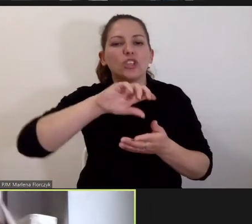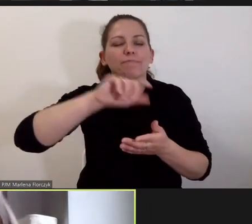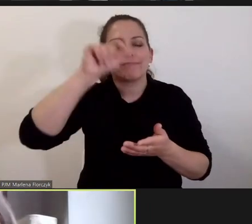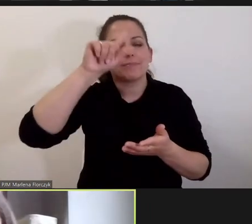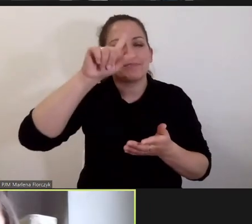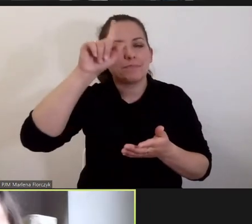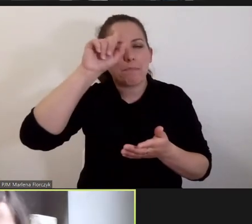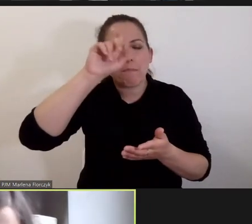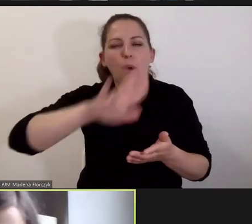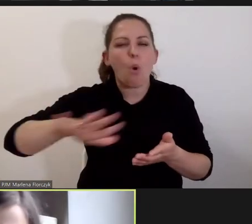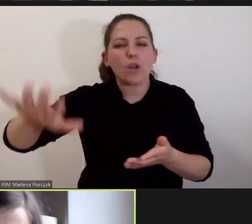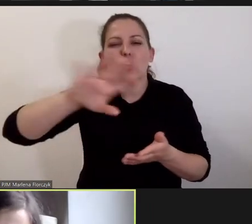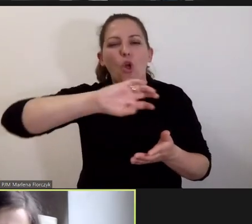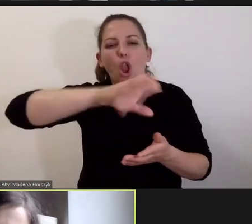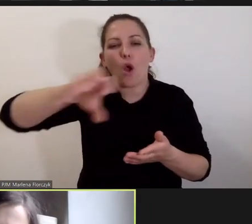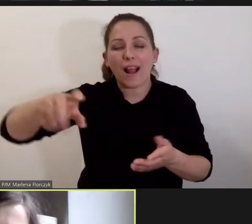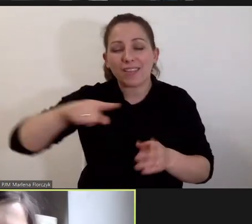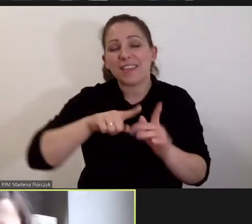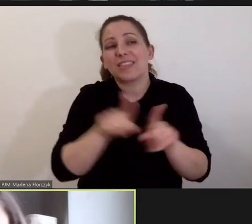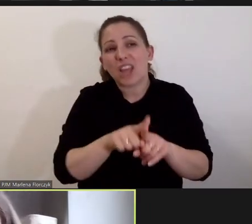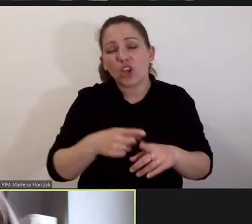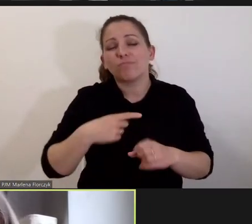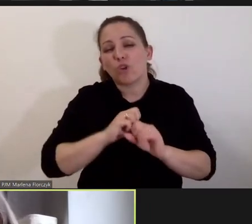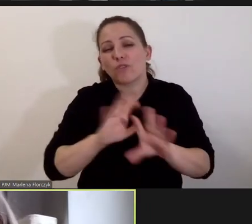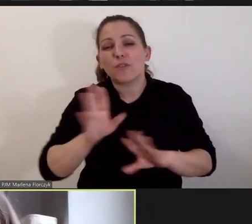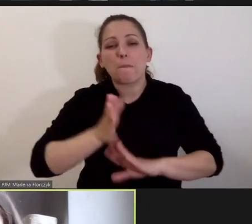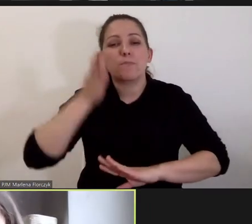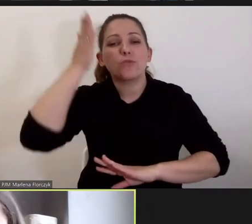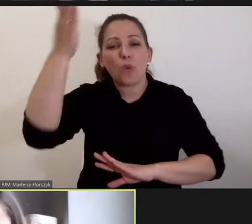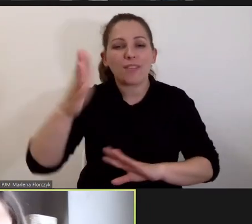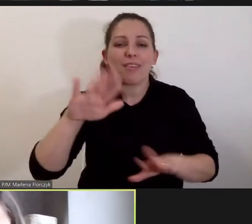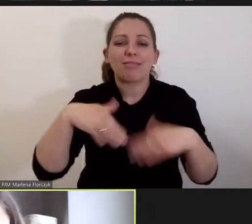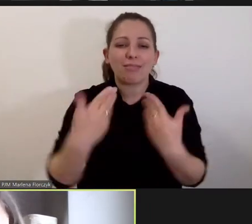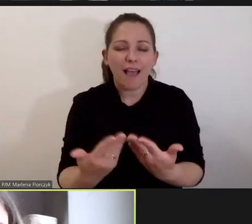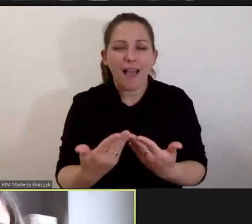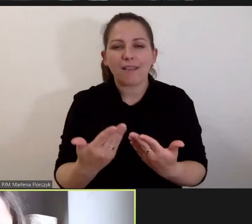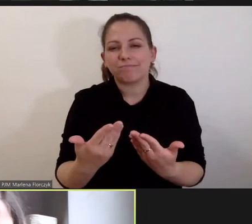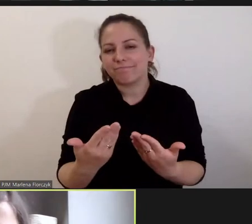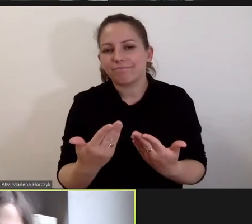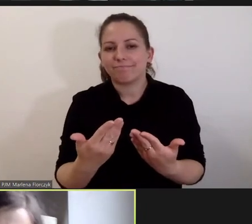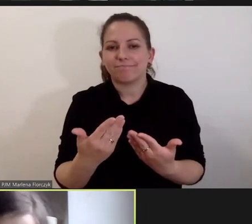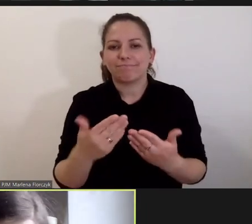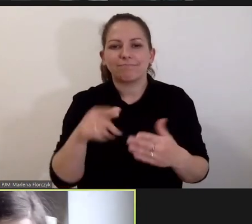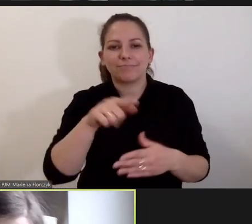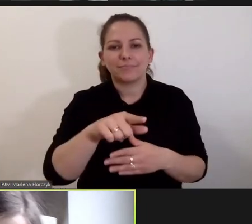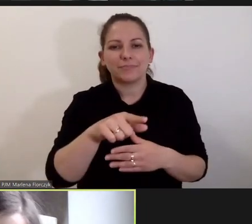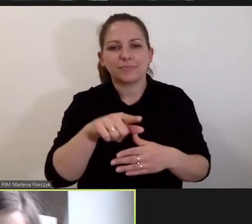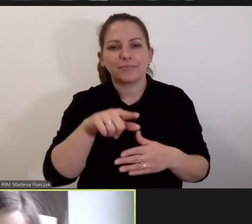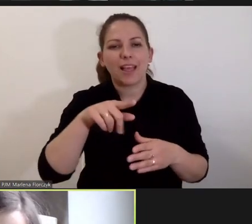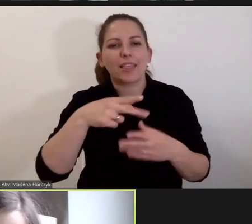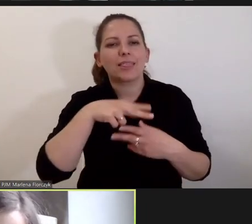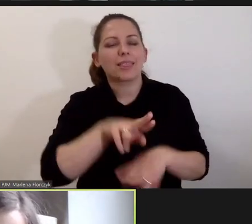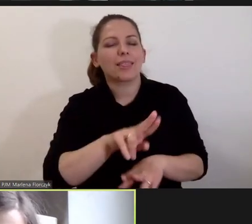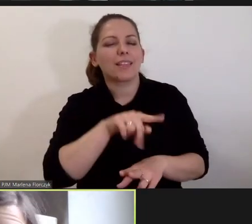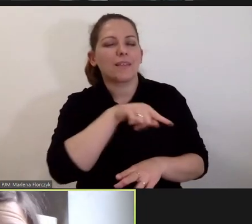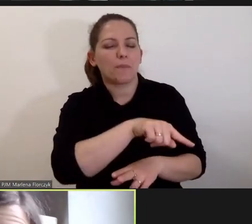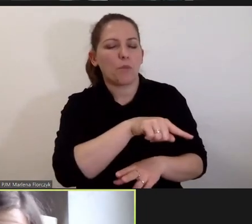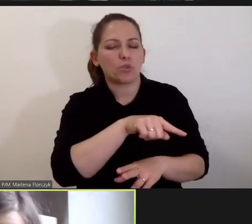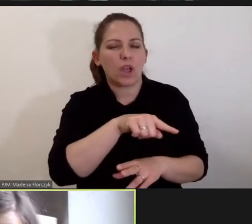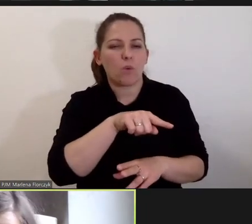co też oczywiście w przyszłości ma nadać jakieś legitymizacji tym decyzjom Trybunału i